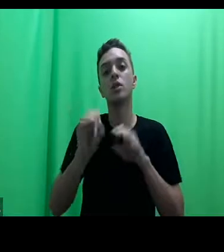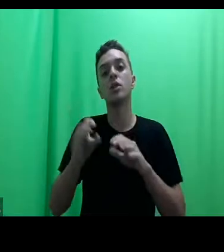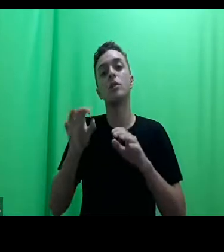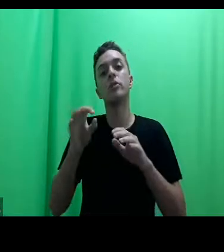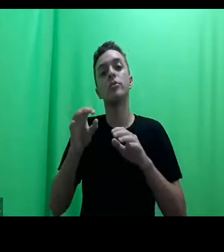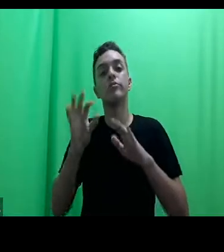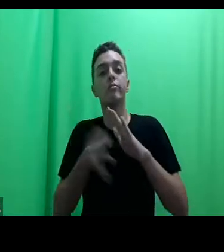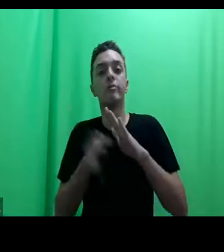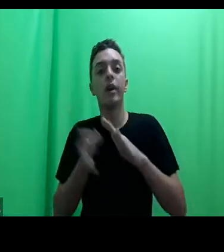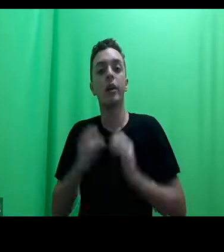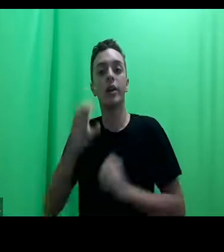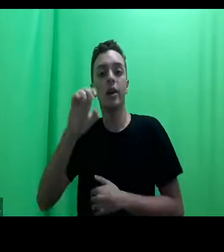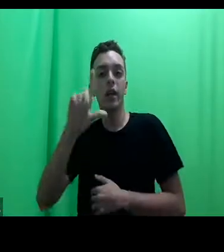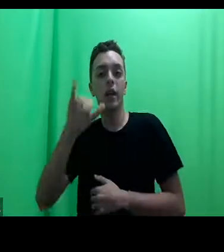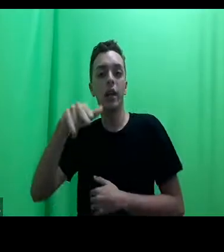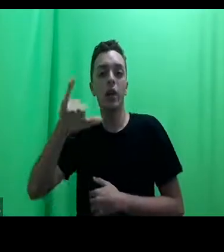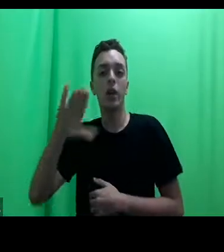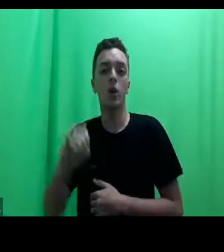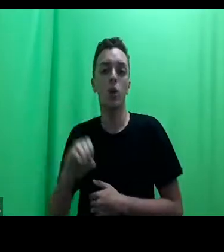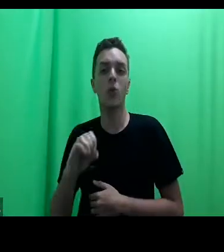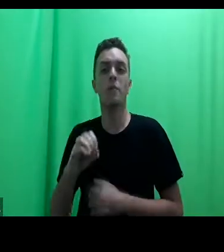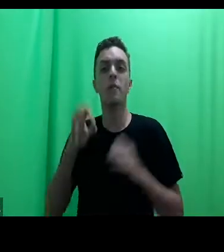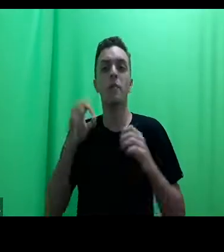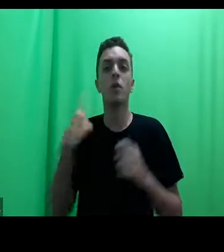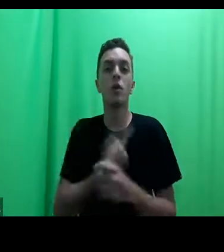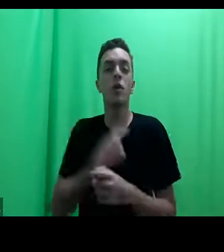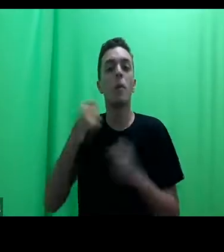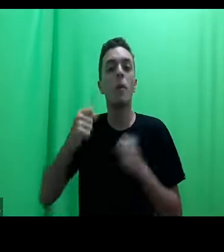conexões em relações a isso.